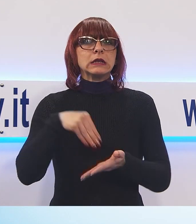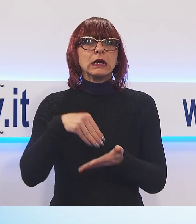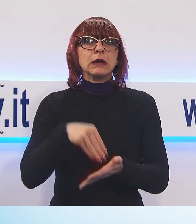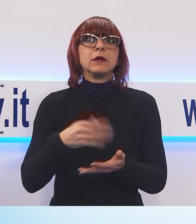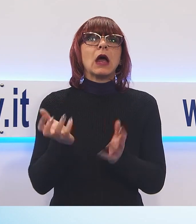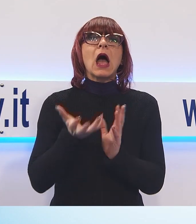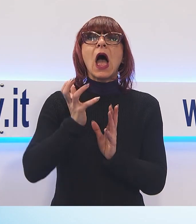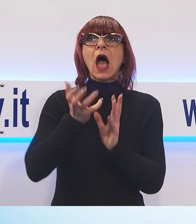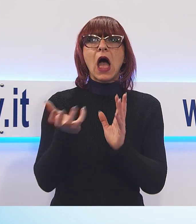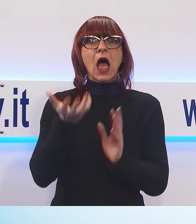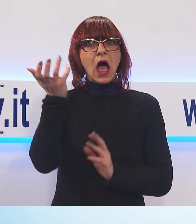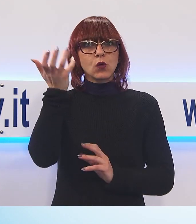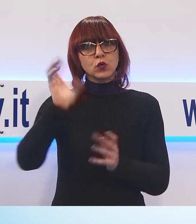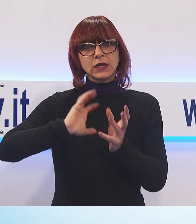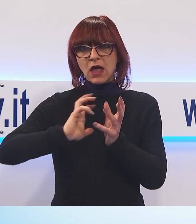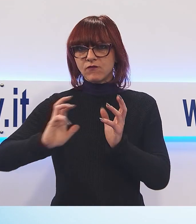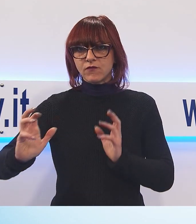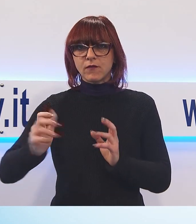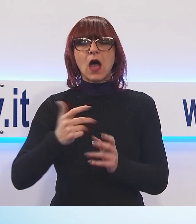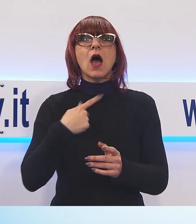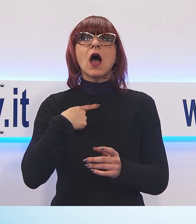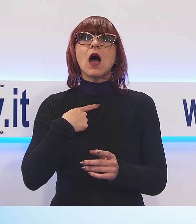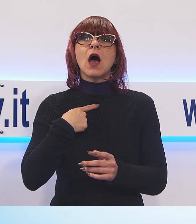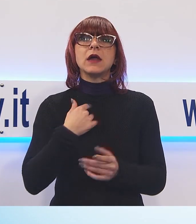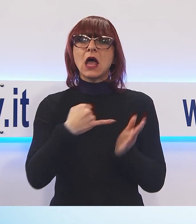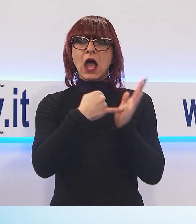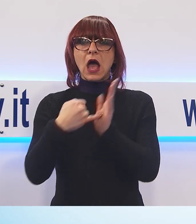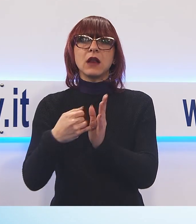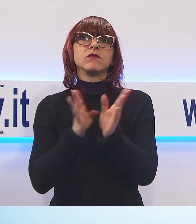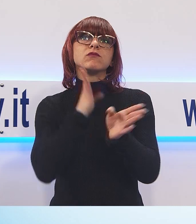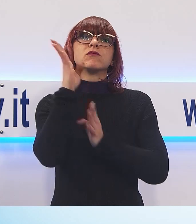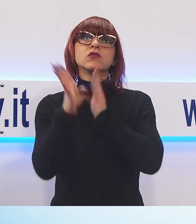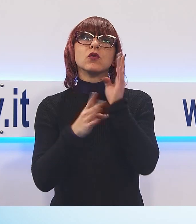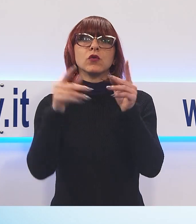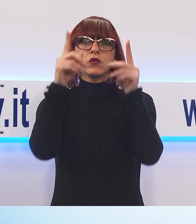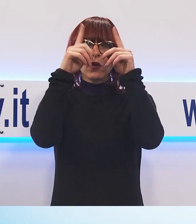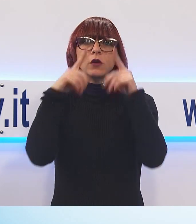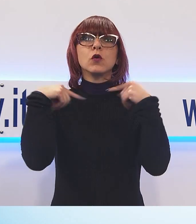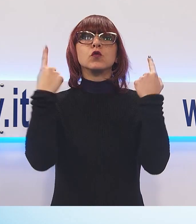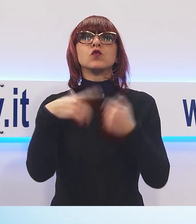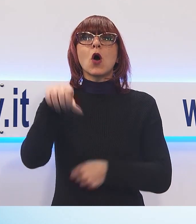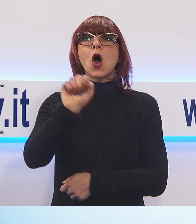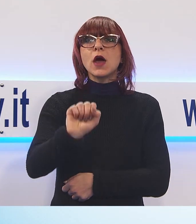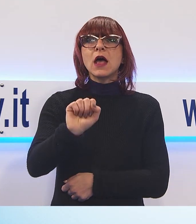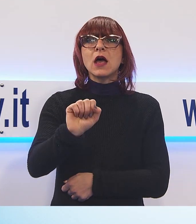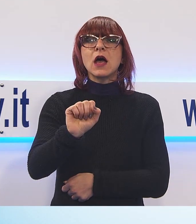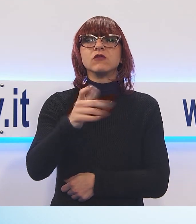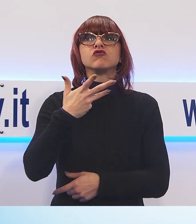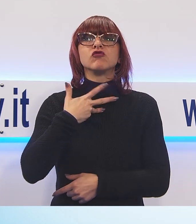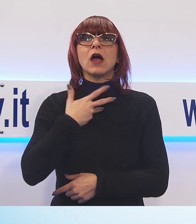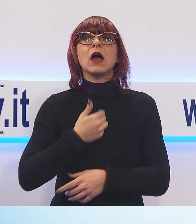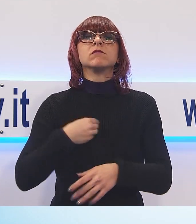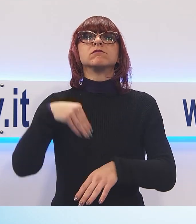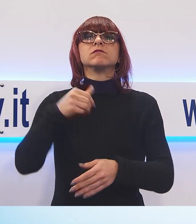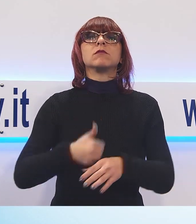Veronesi si è conclusa con la messa in scena in forma di concerto di suor Angelica di Giacomo Puccini interpretata dal soprano